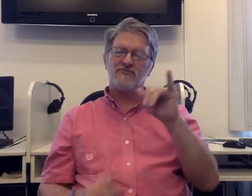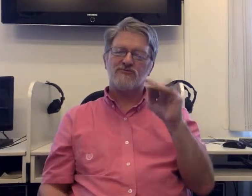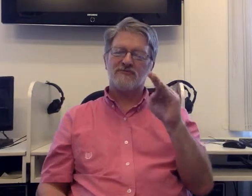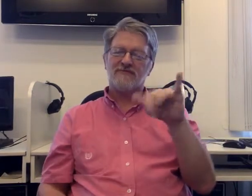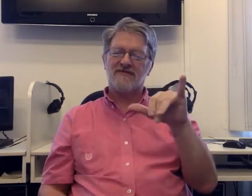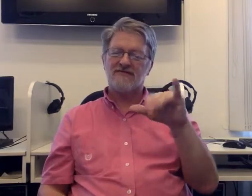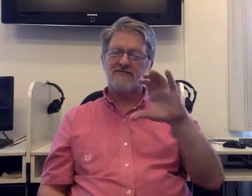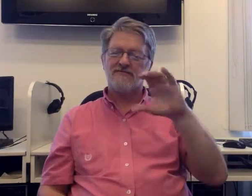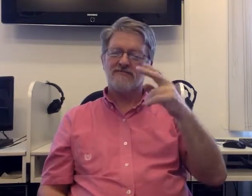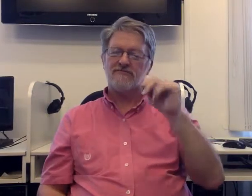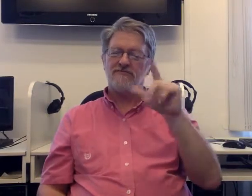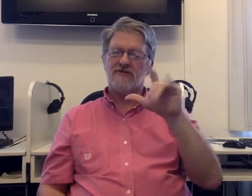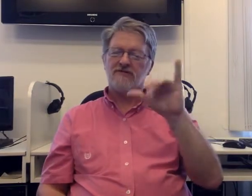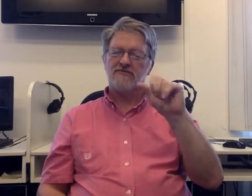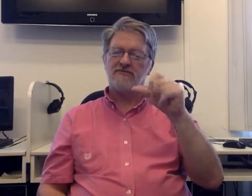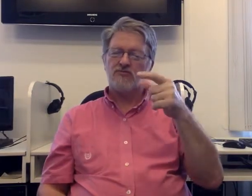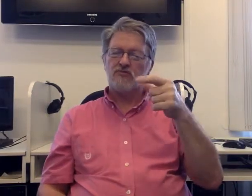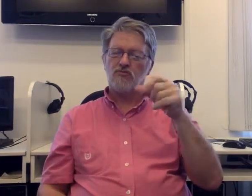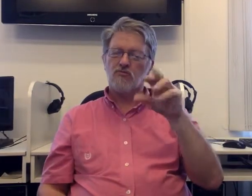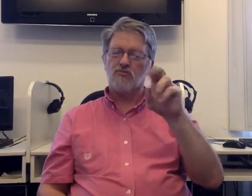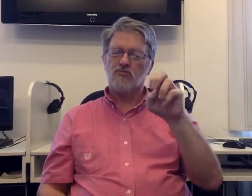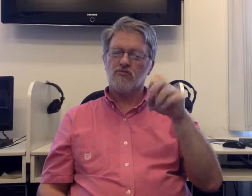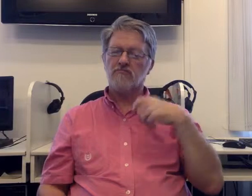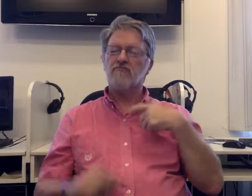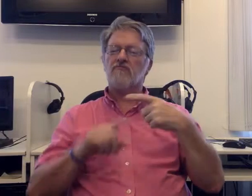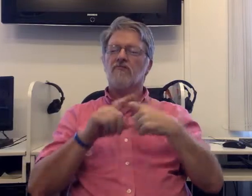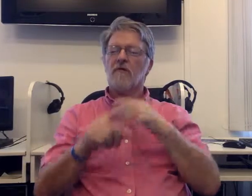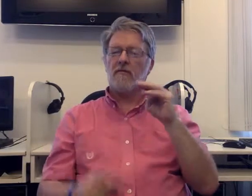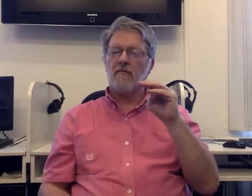A já vás zdravím, jmenuji se Jimmy Caligore,